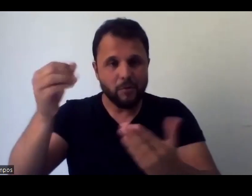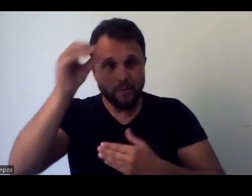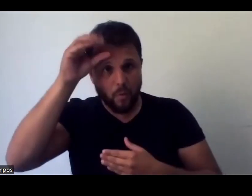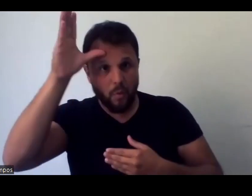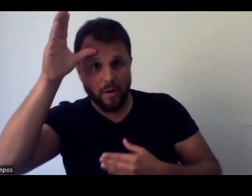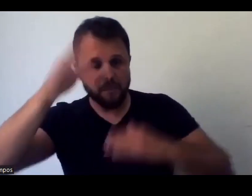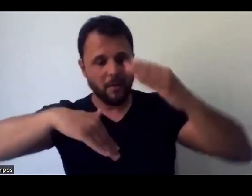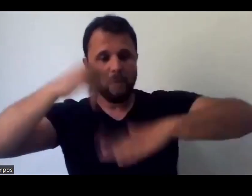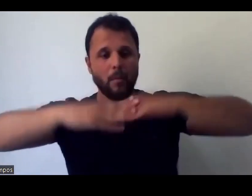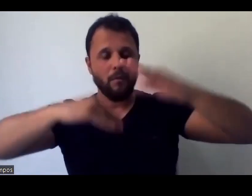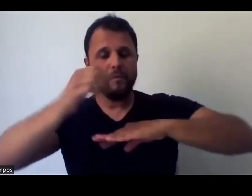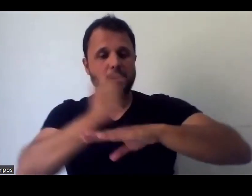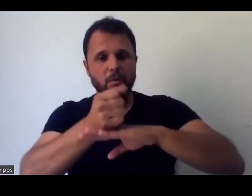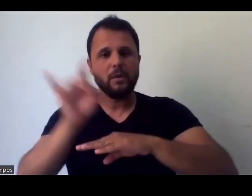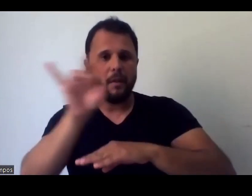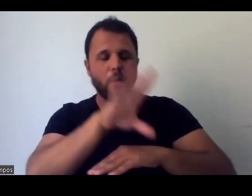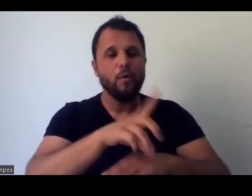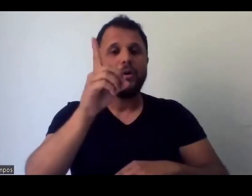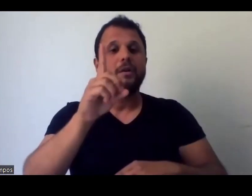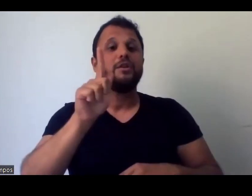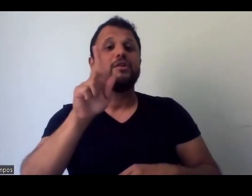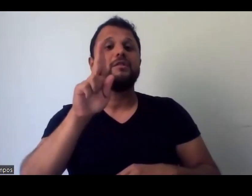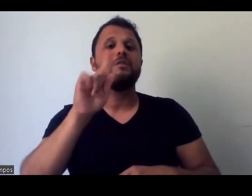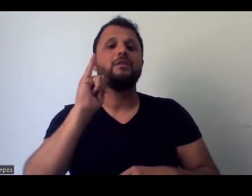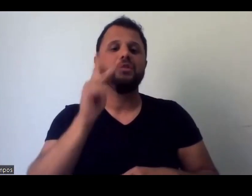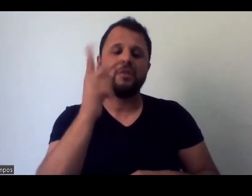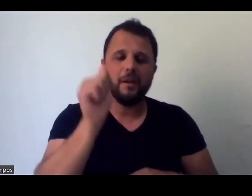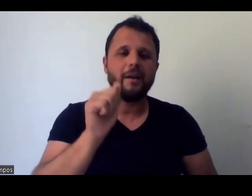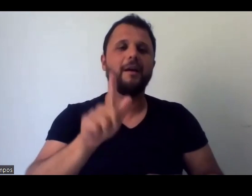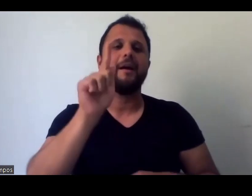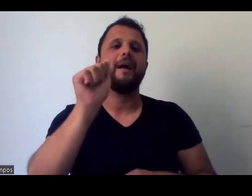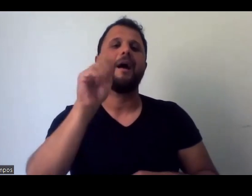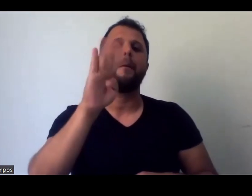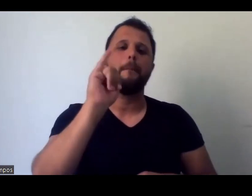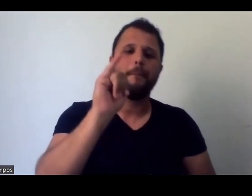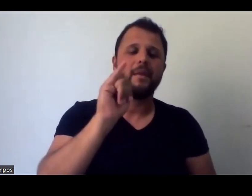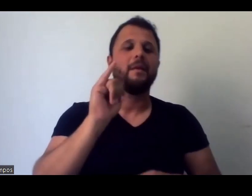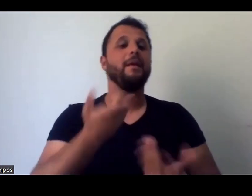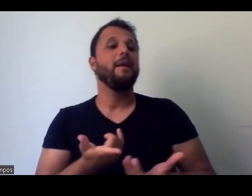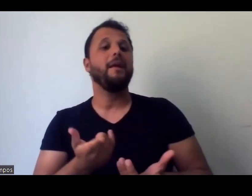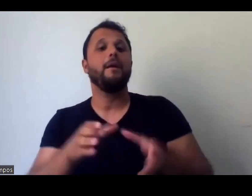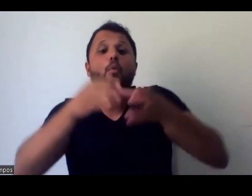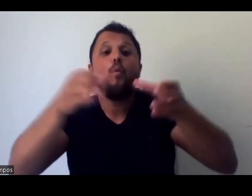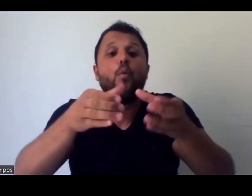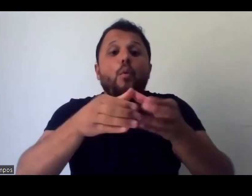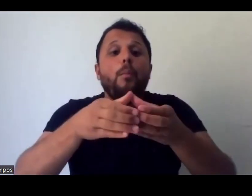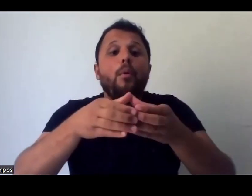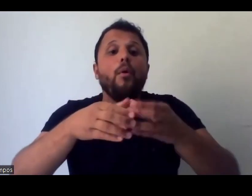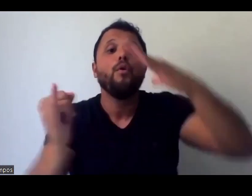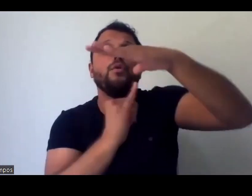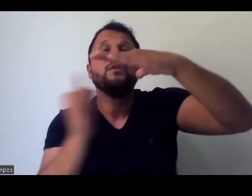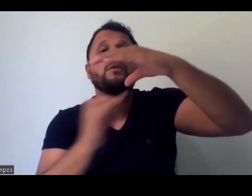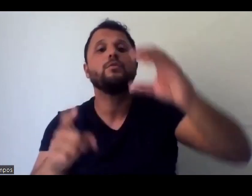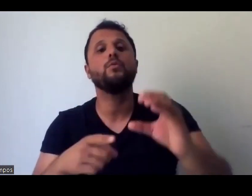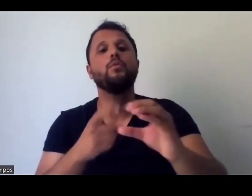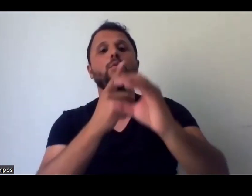né, a sua profissão, Dica, Gabriela, Luciana e toda a equipe do Periférico, e todo mundo que não foi mencionado, mas que está no nosso coração,